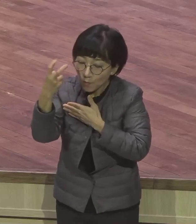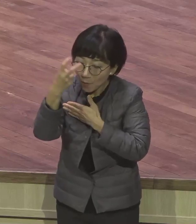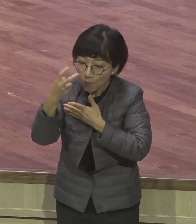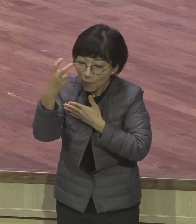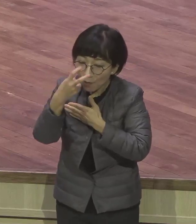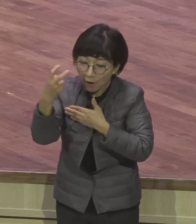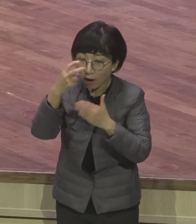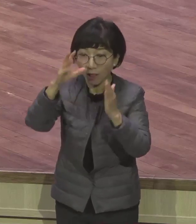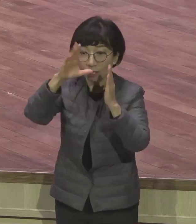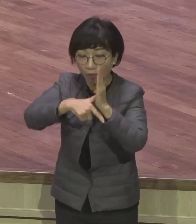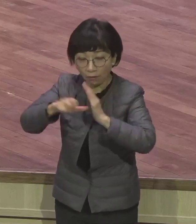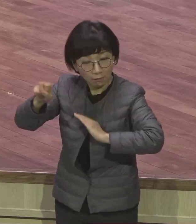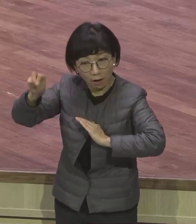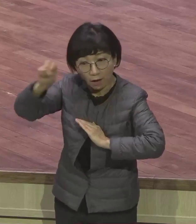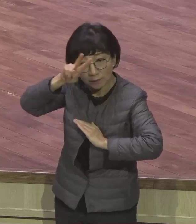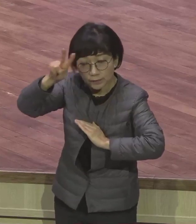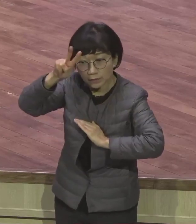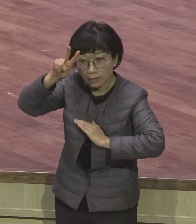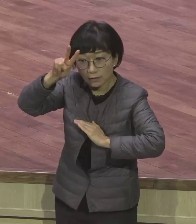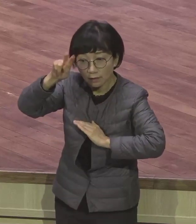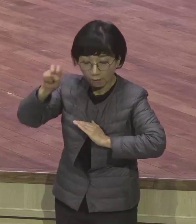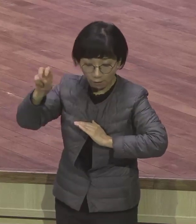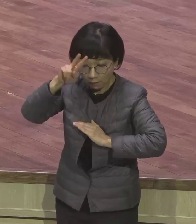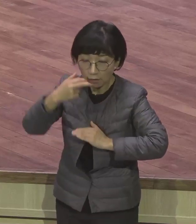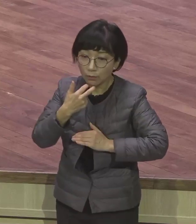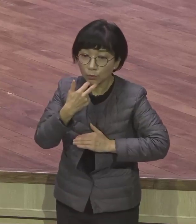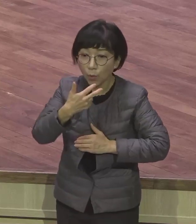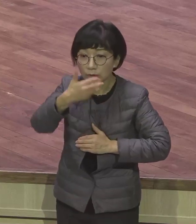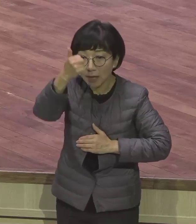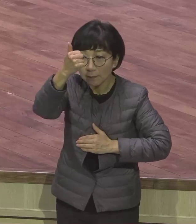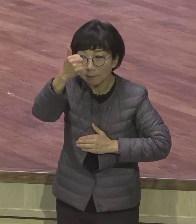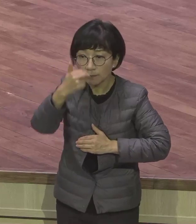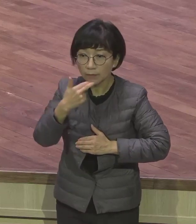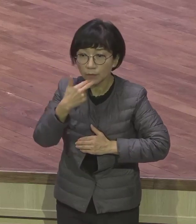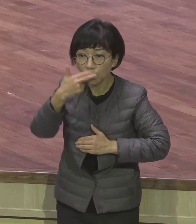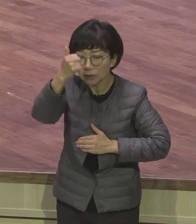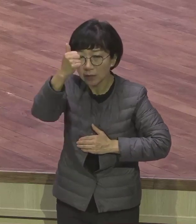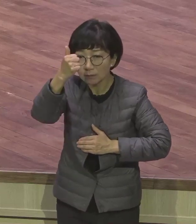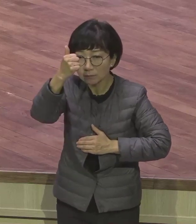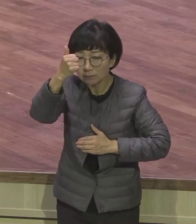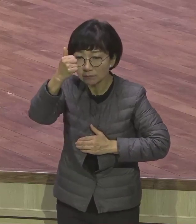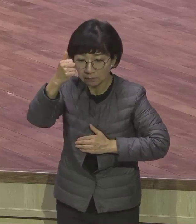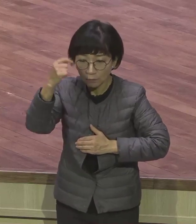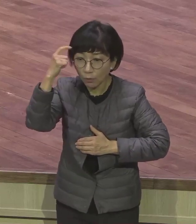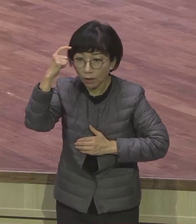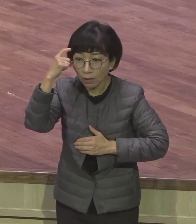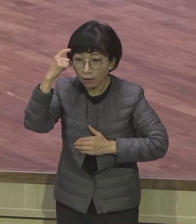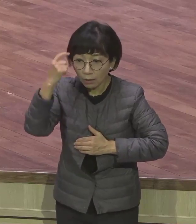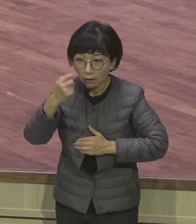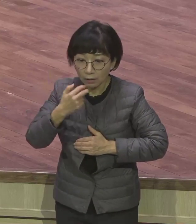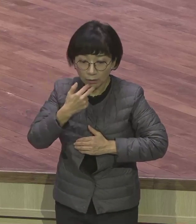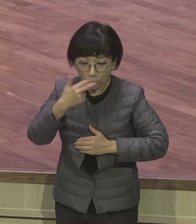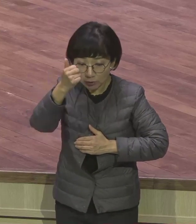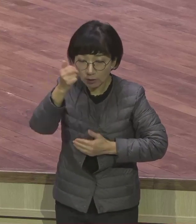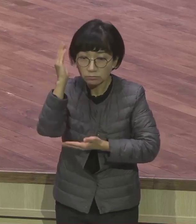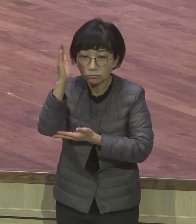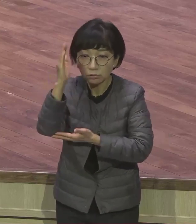갑자기 요셉과 관련된 이 말씀이 생뚱맞게 떡 나왔어요 그런데